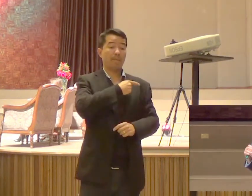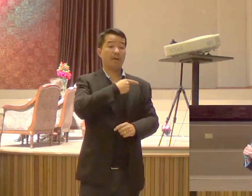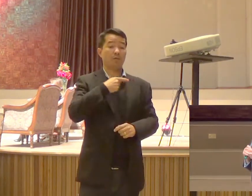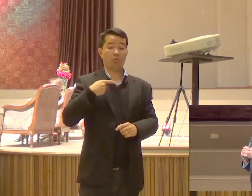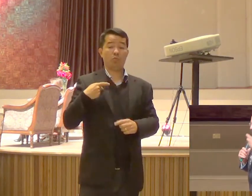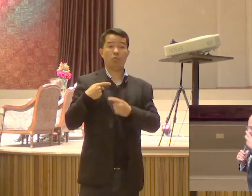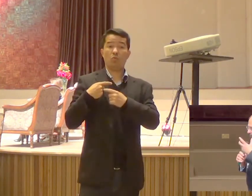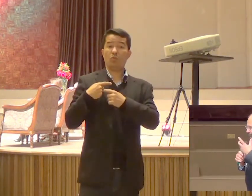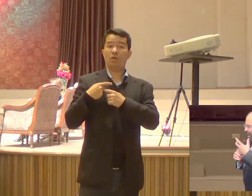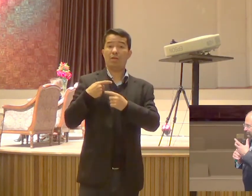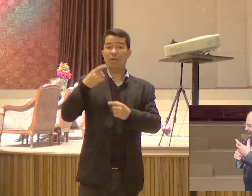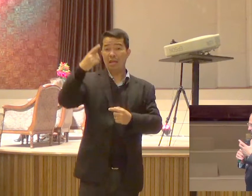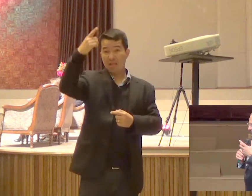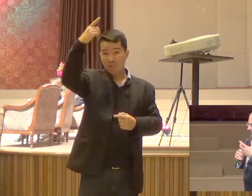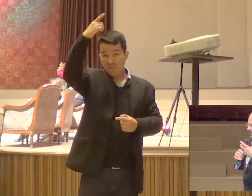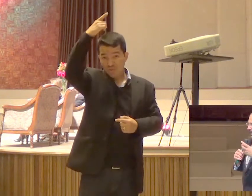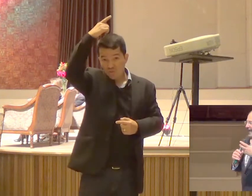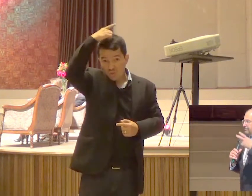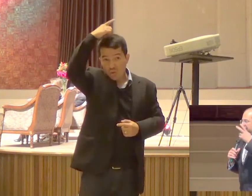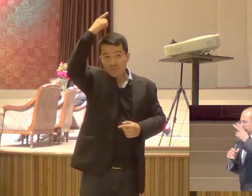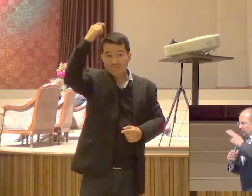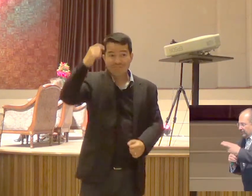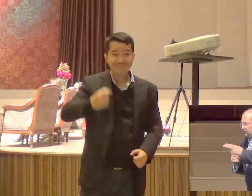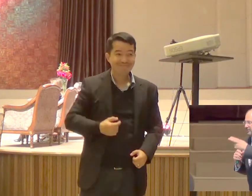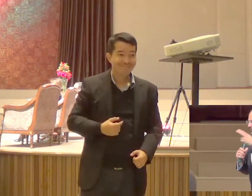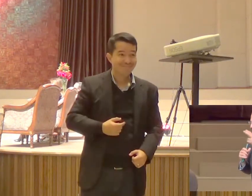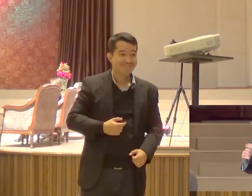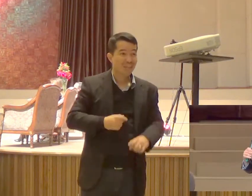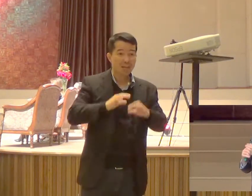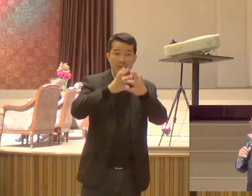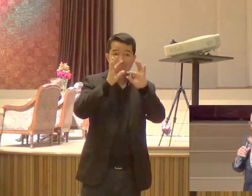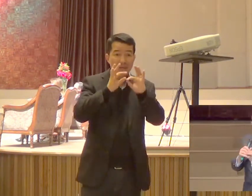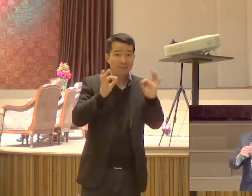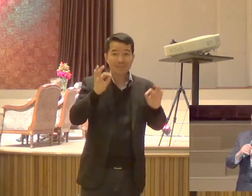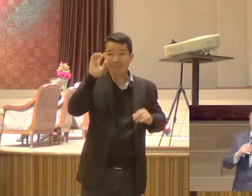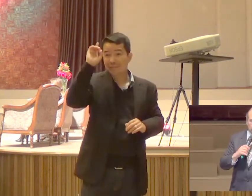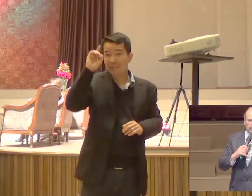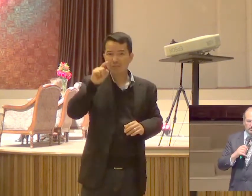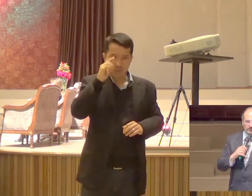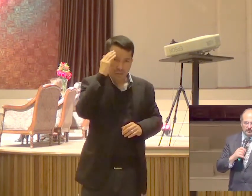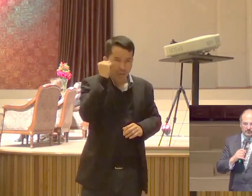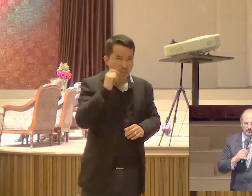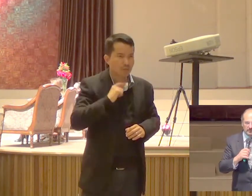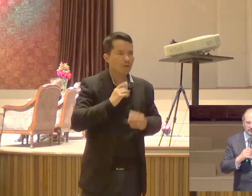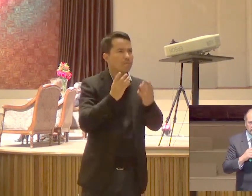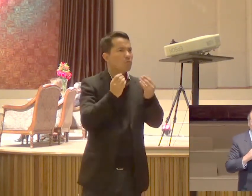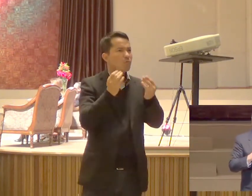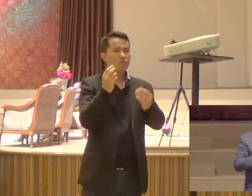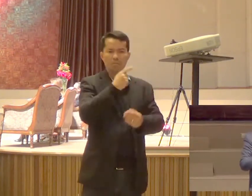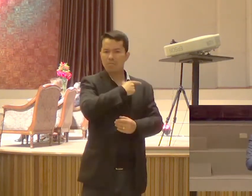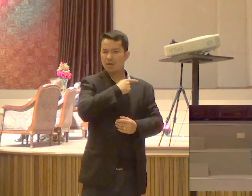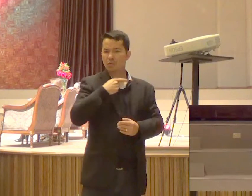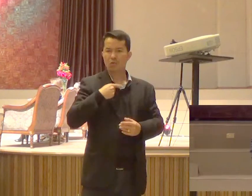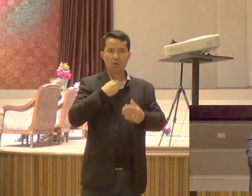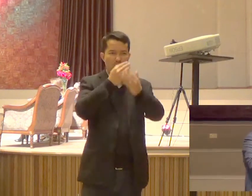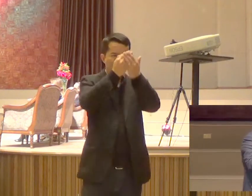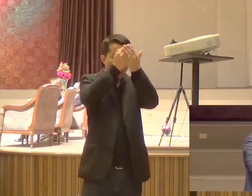É um dom Há pastores ordenados Que não tem dom de pastor Vocês conhecem Não conhecem